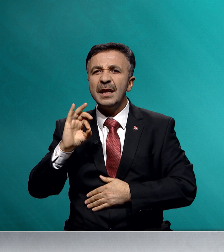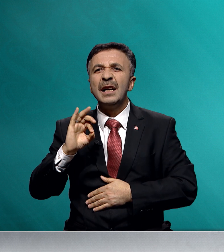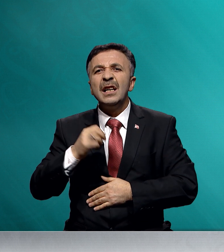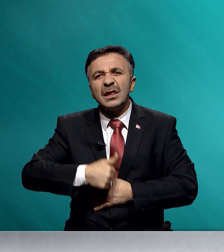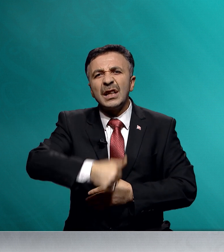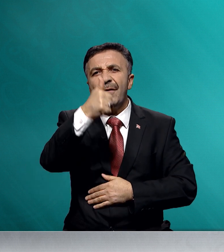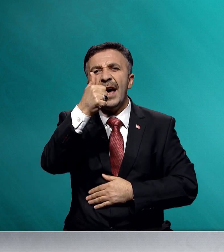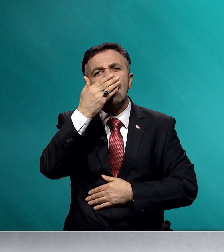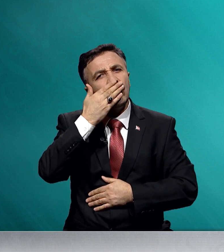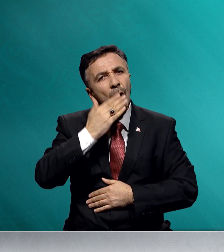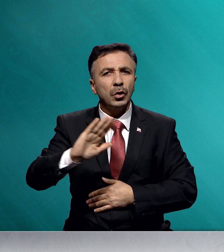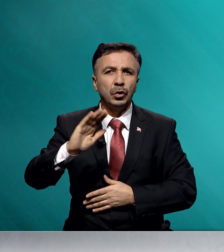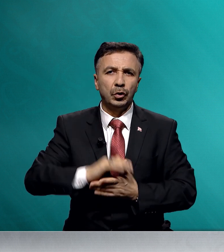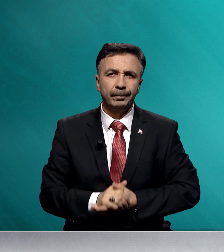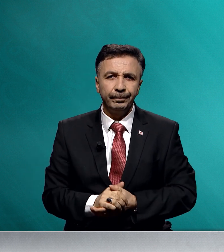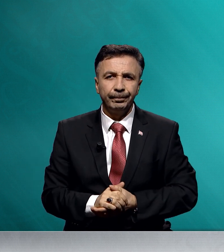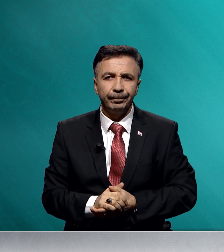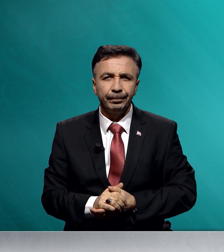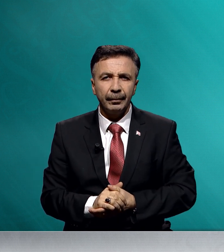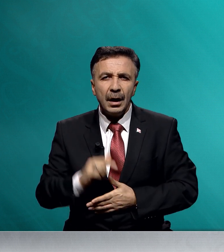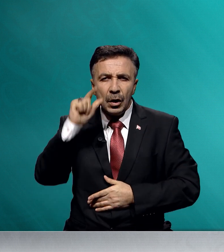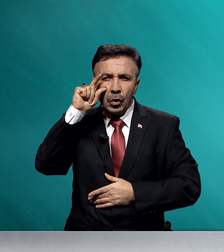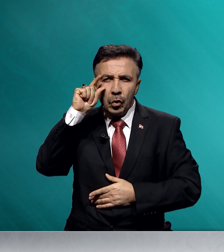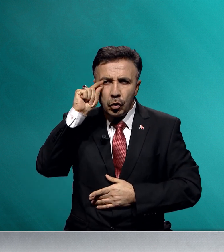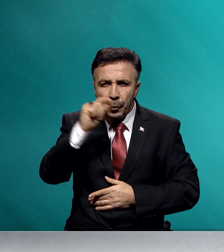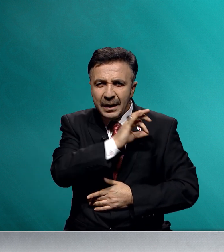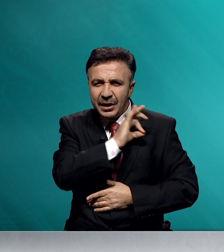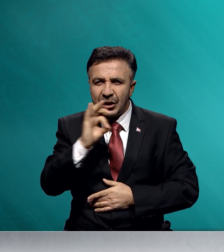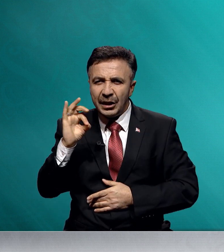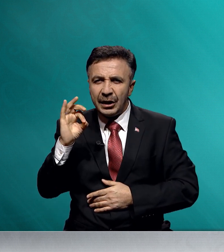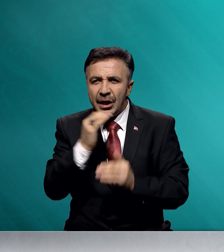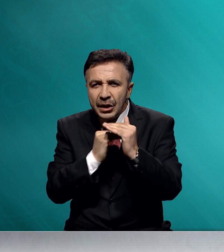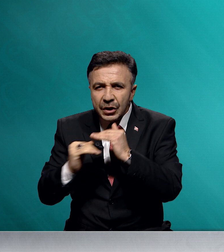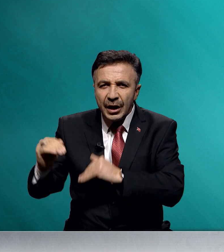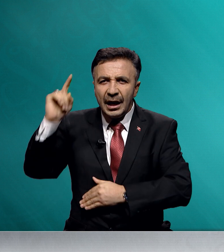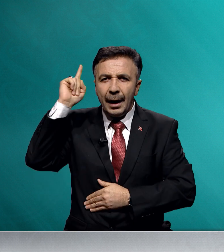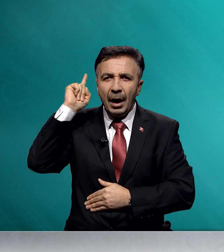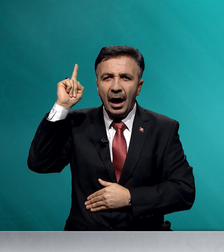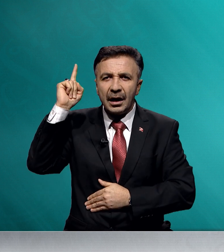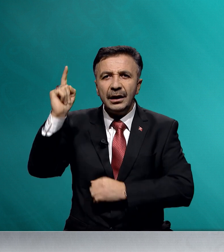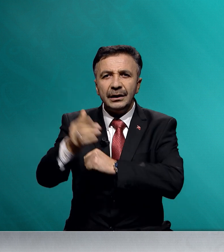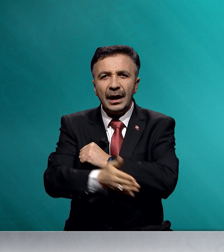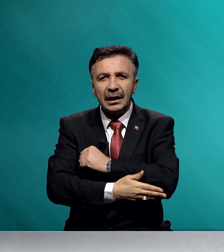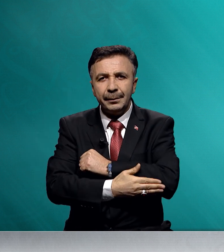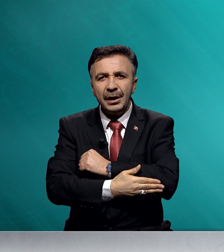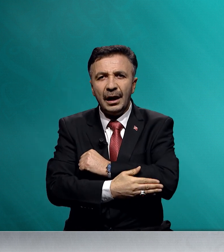zafer yoktur. Şüphesiz ki, Cenab-ı Hakk'ın yardımıyla